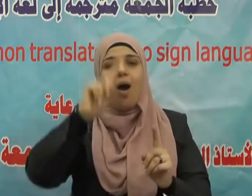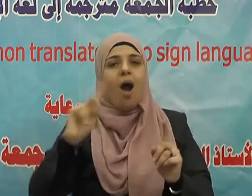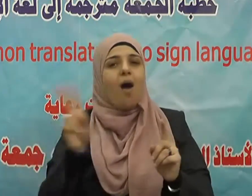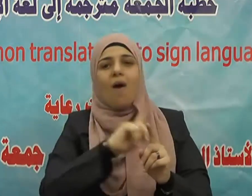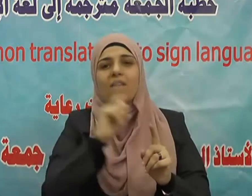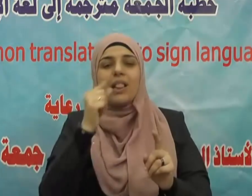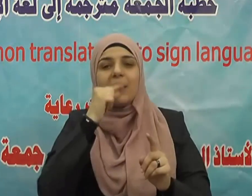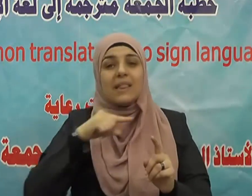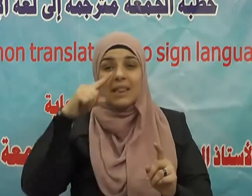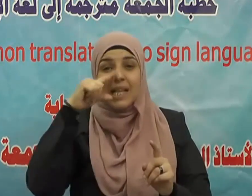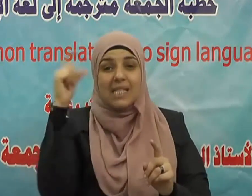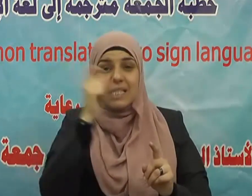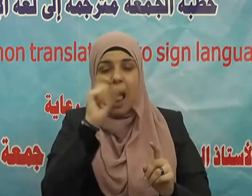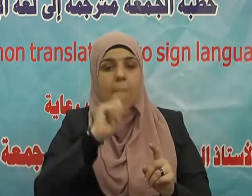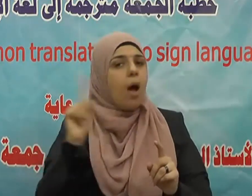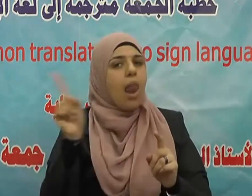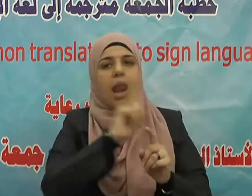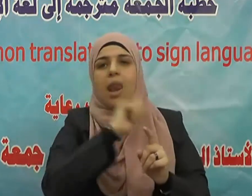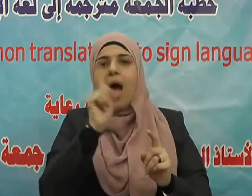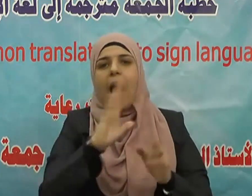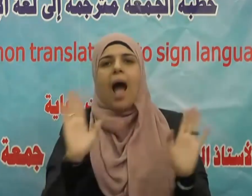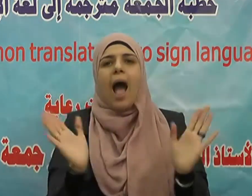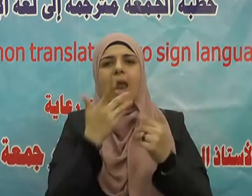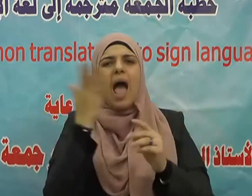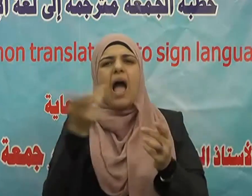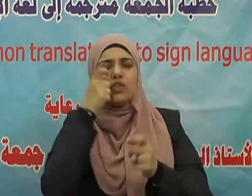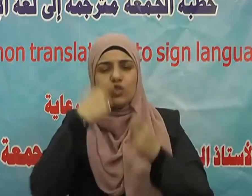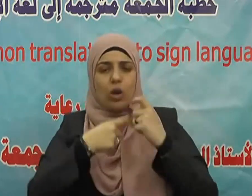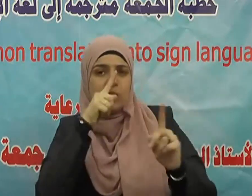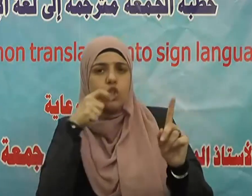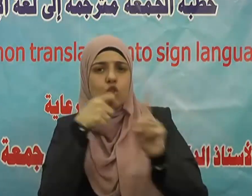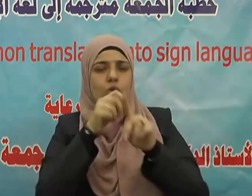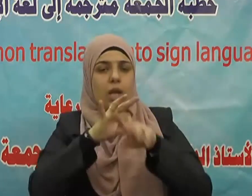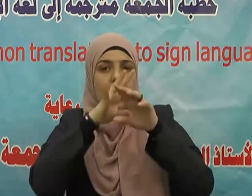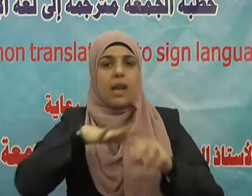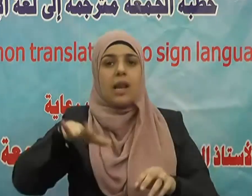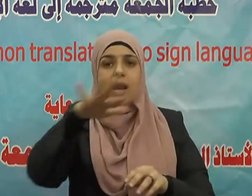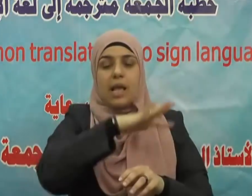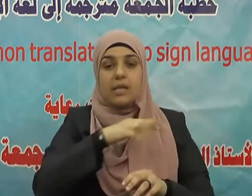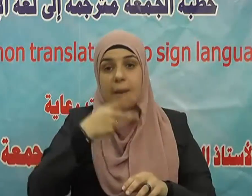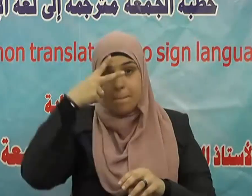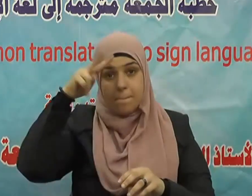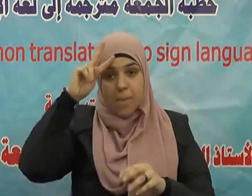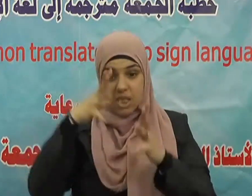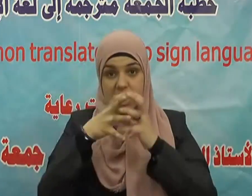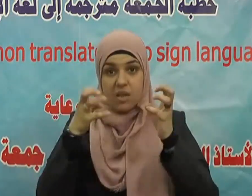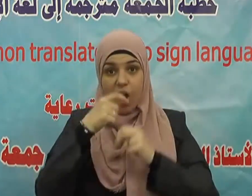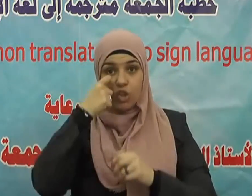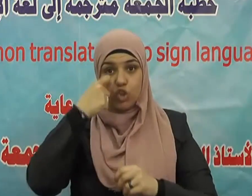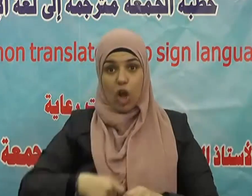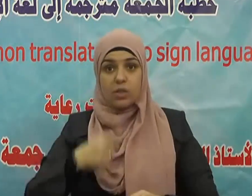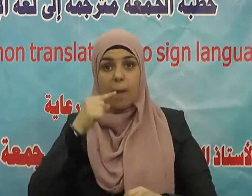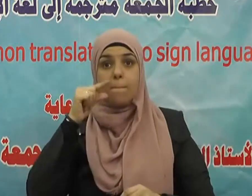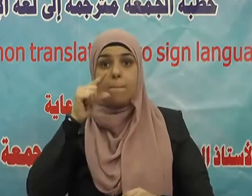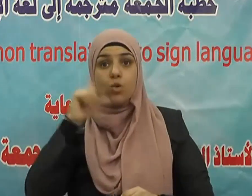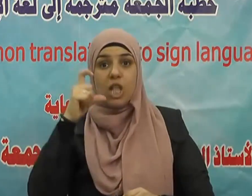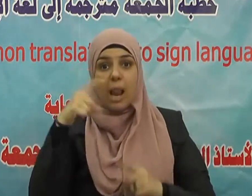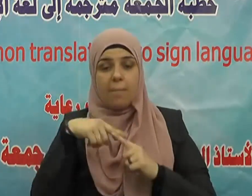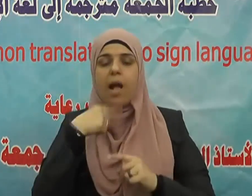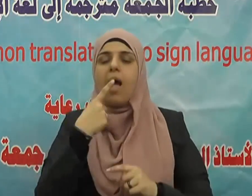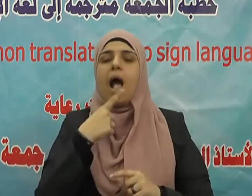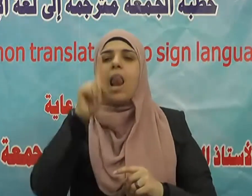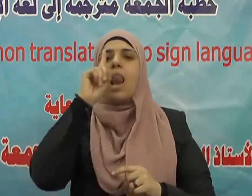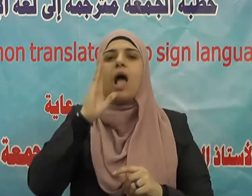لا يجدون إلا جهدهم فيسخرون منهم سخر الله منهم ولهم عذاب